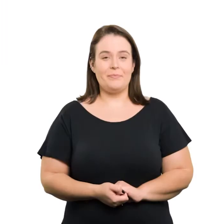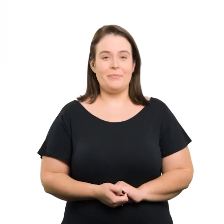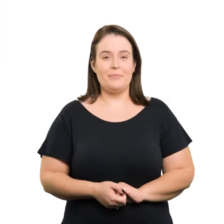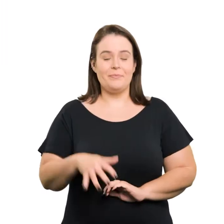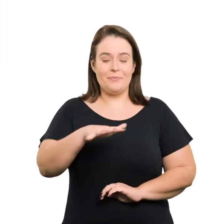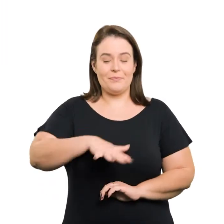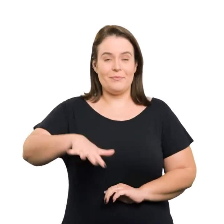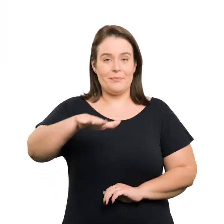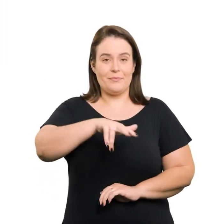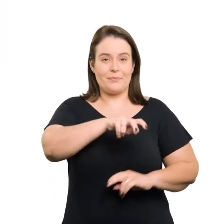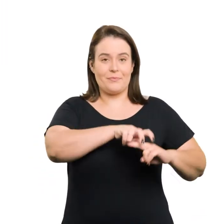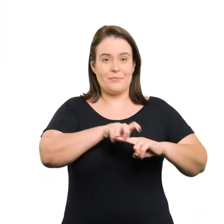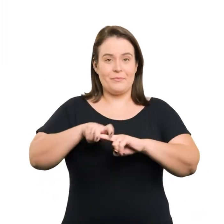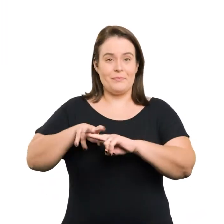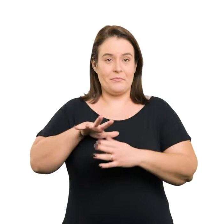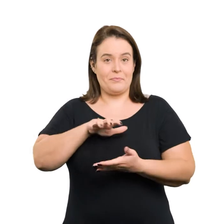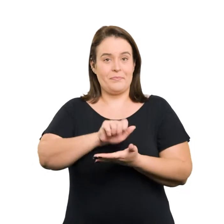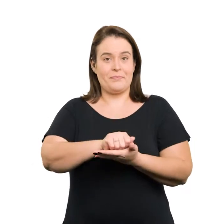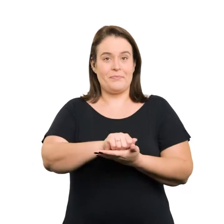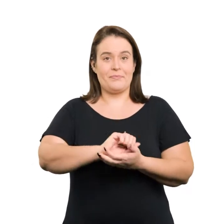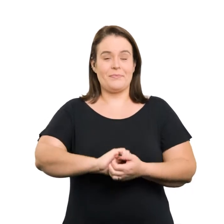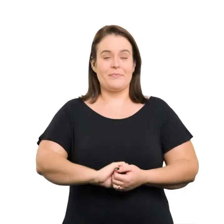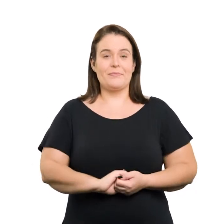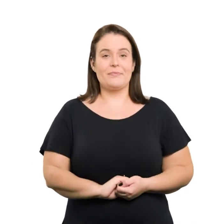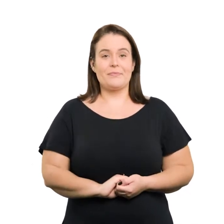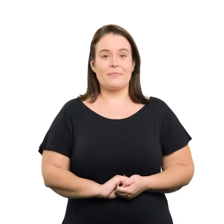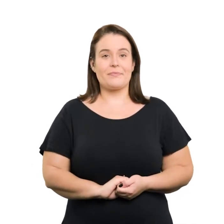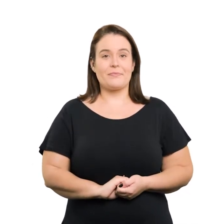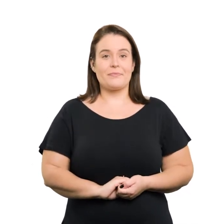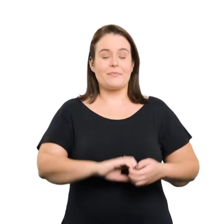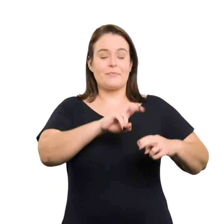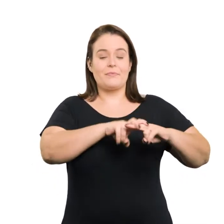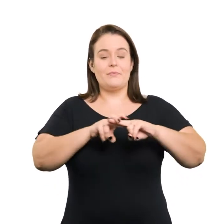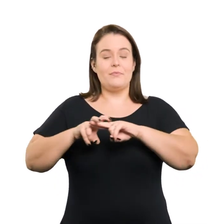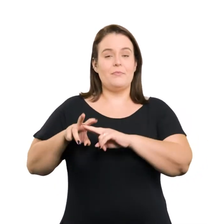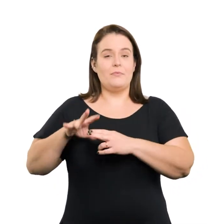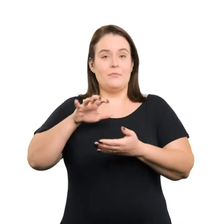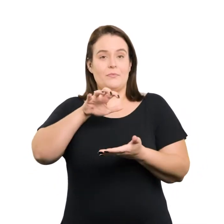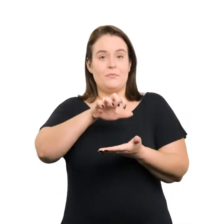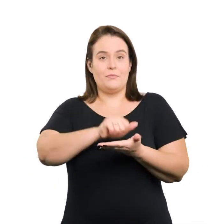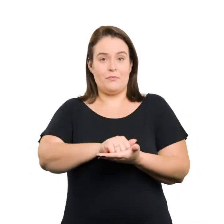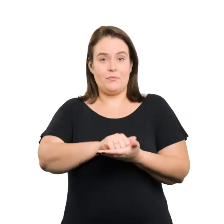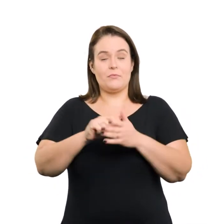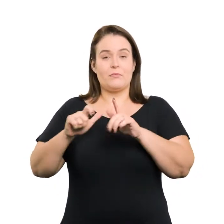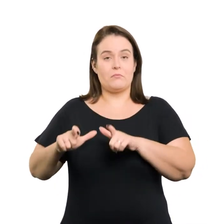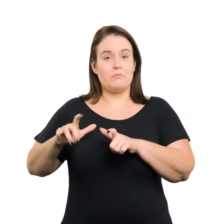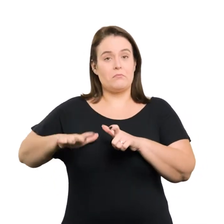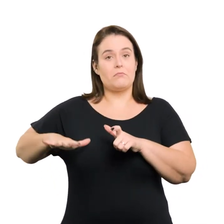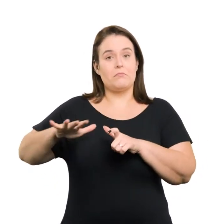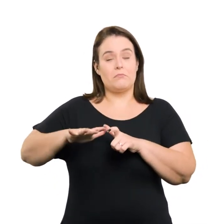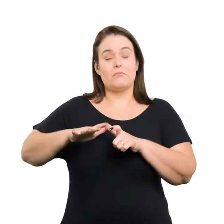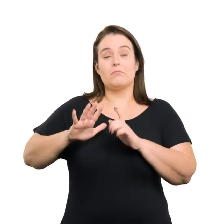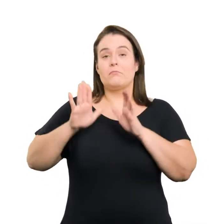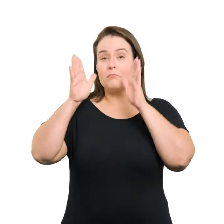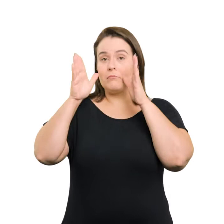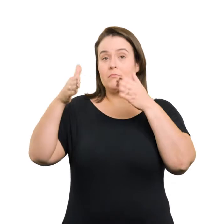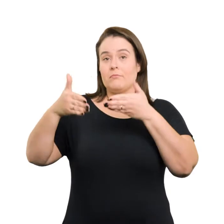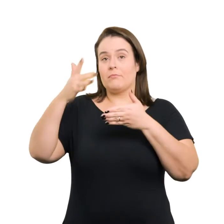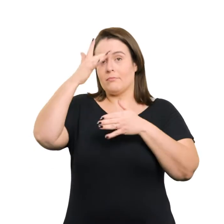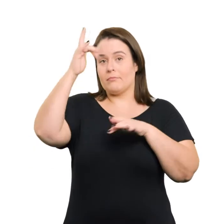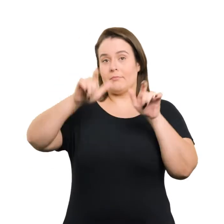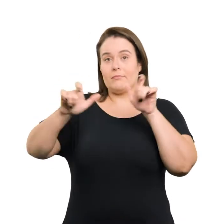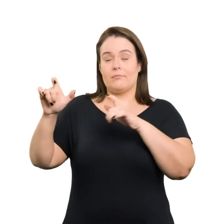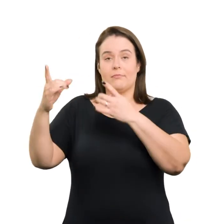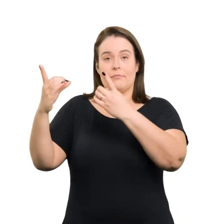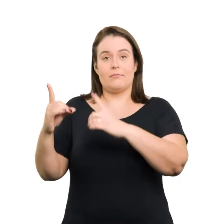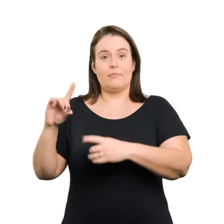Espaços e assentos reservados Os espaços e assentos reservados às pessoas com deficiência